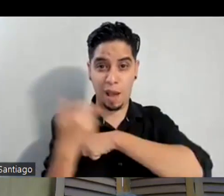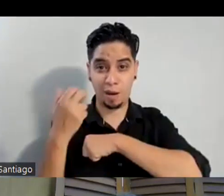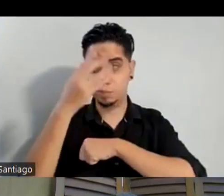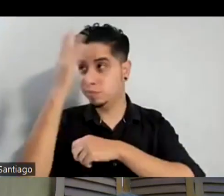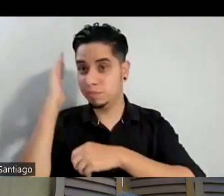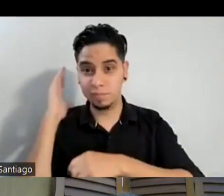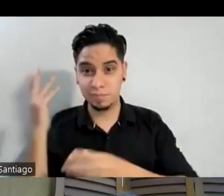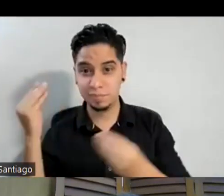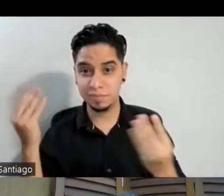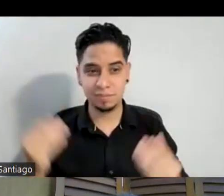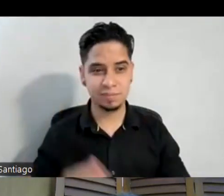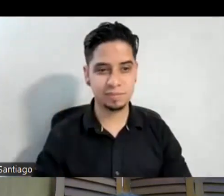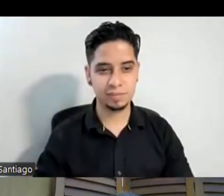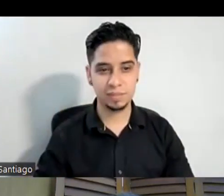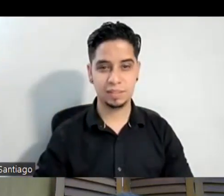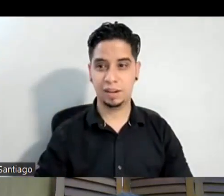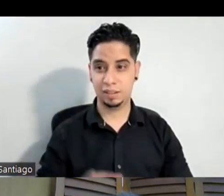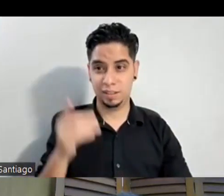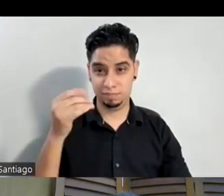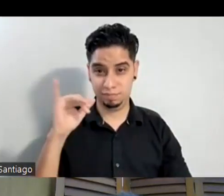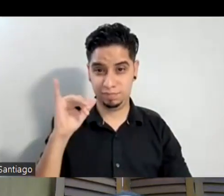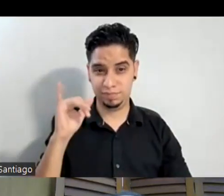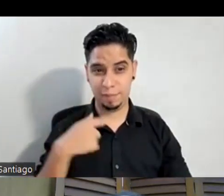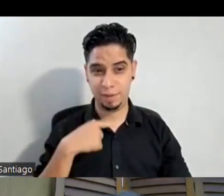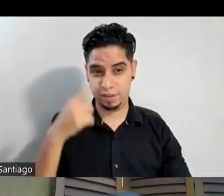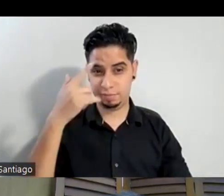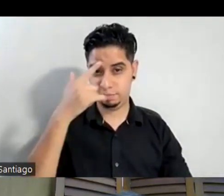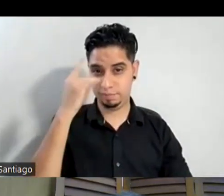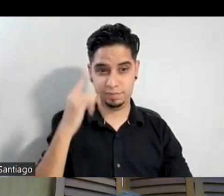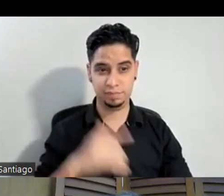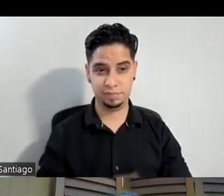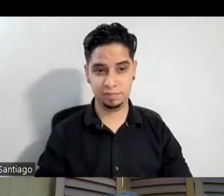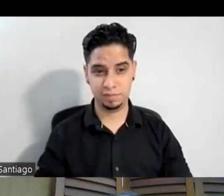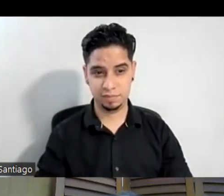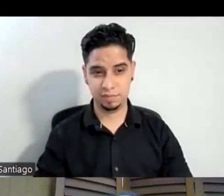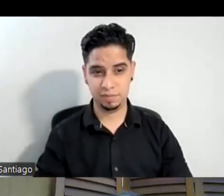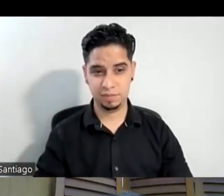a ti se quedó un poquito a mí ya lo único que aguanta la caída del pelo es el piso